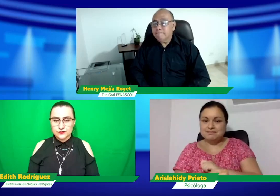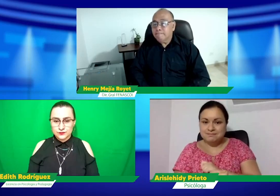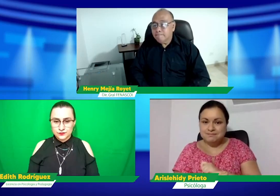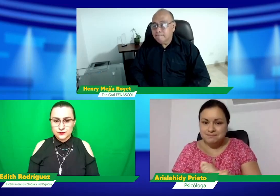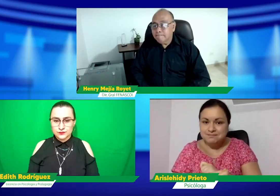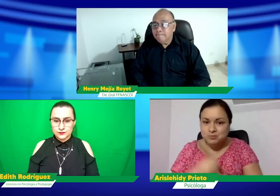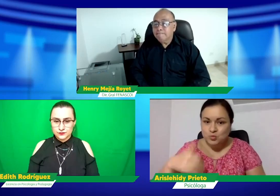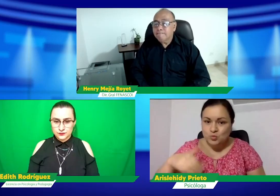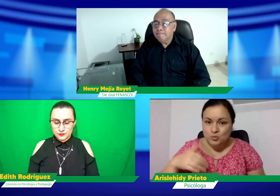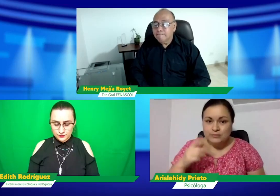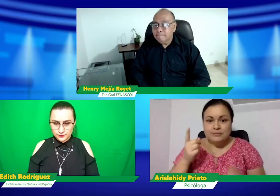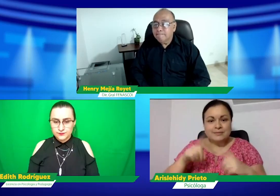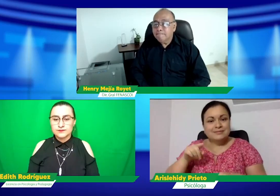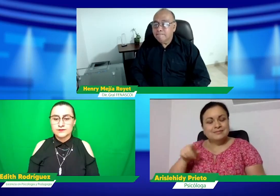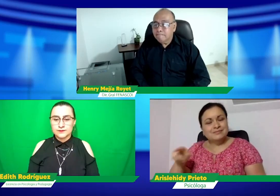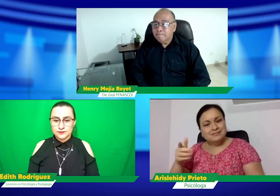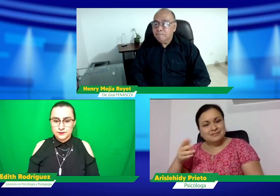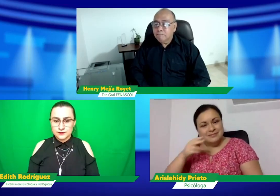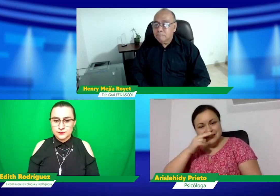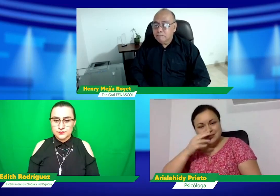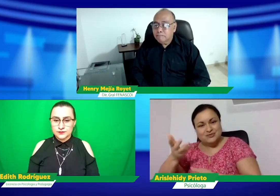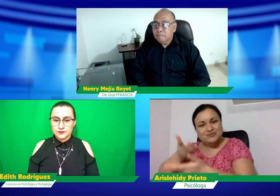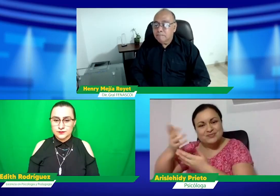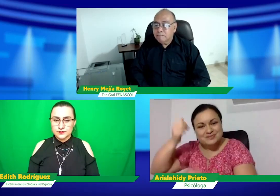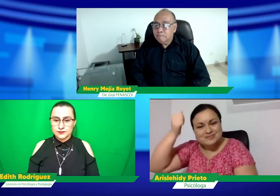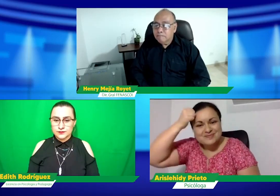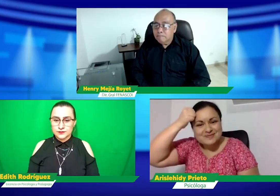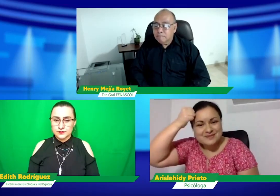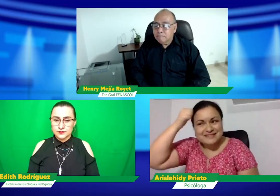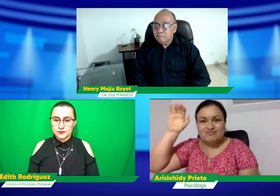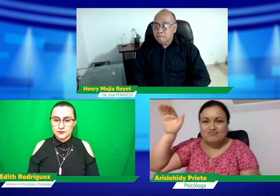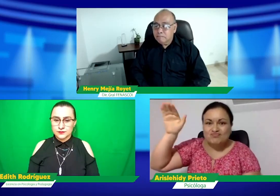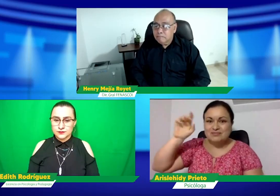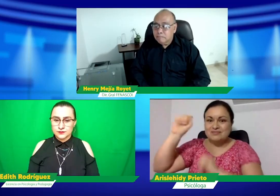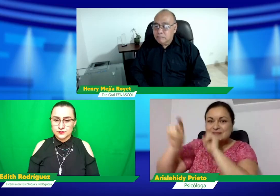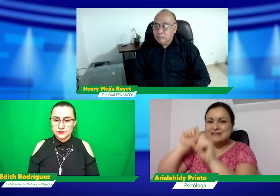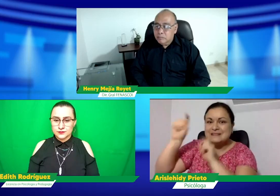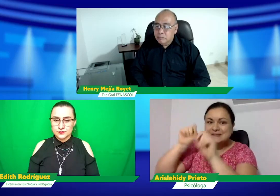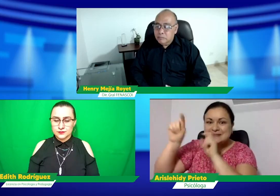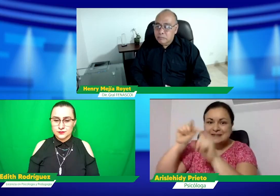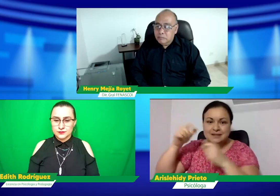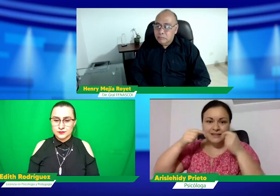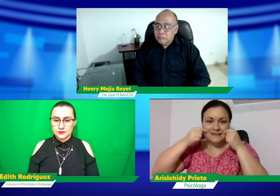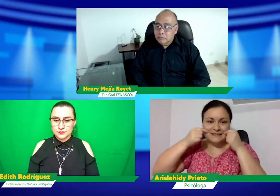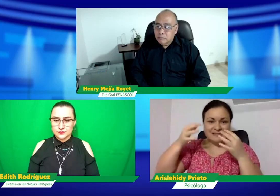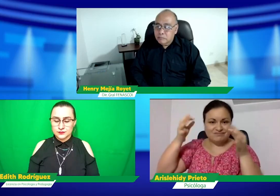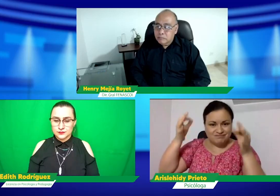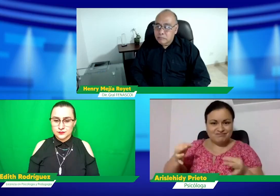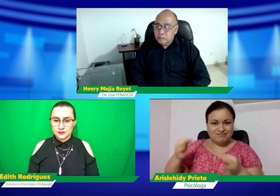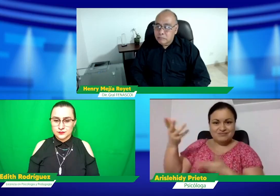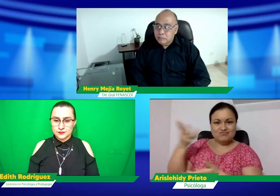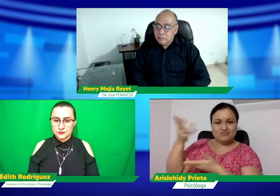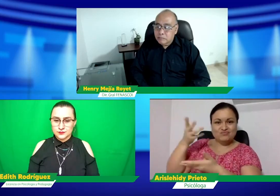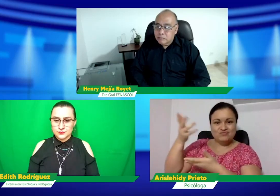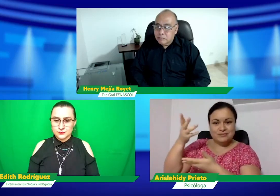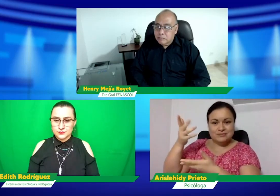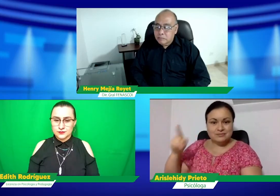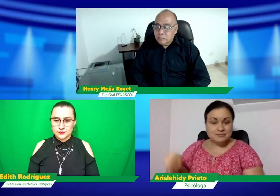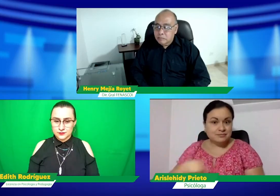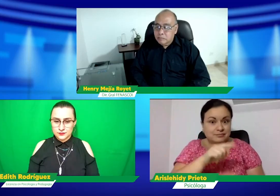Entonces cambia, cambia mucho la situación. Los niños con las profes les preguntan, o sea, es un ser humano,